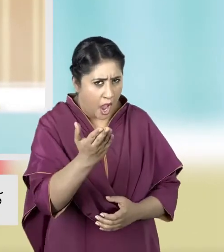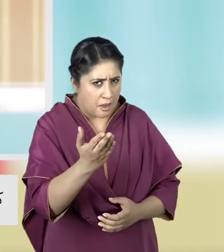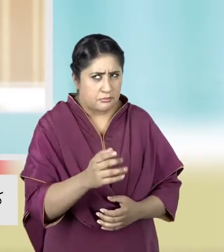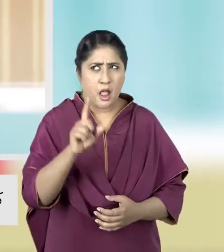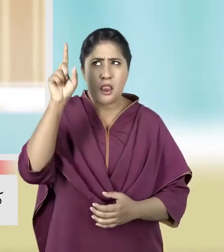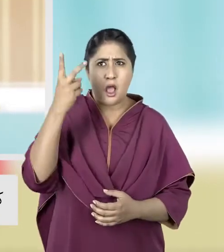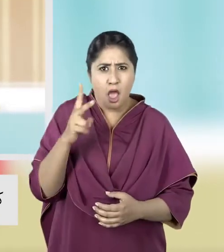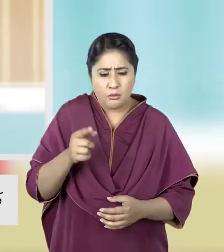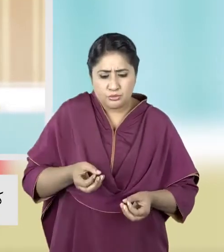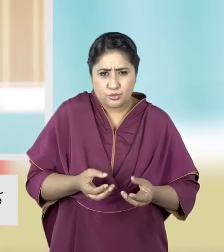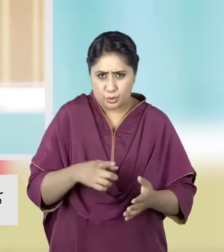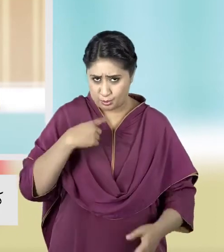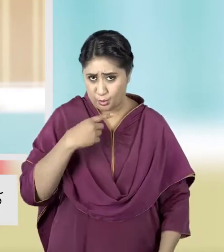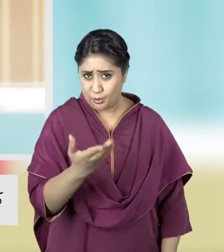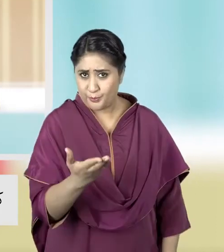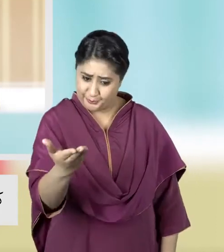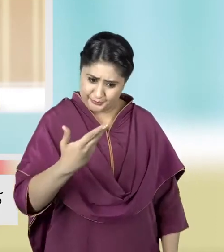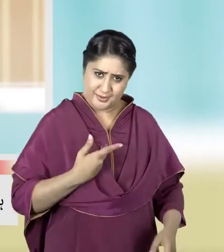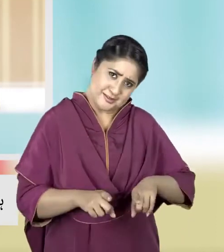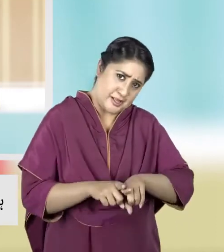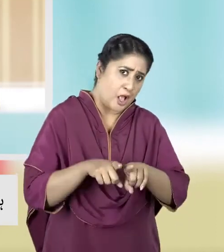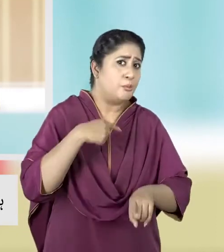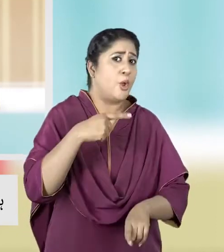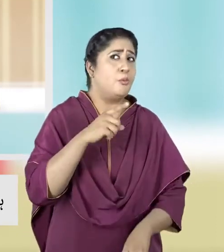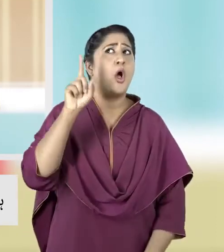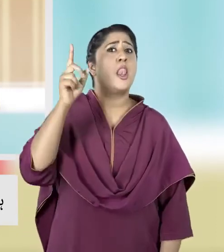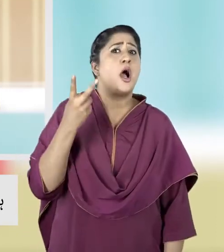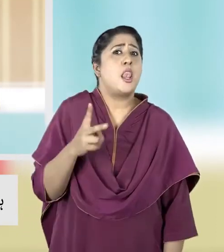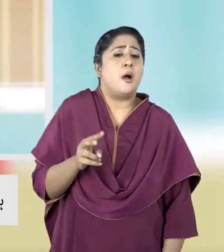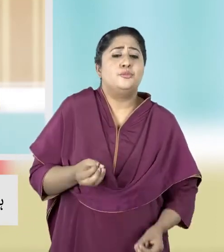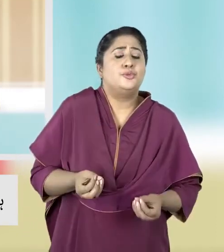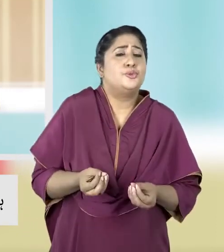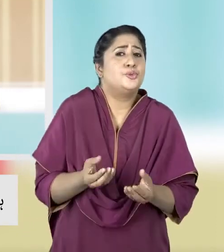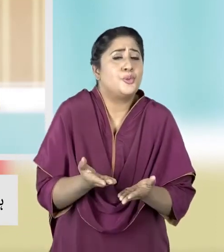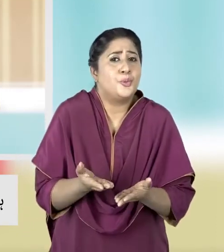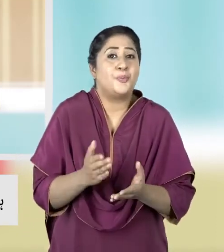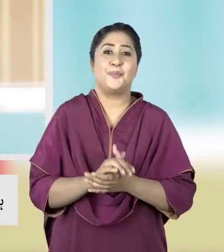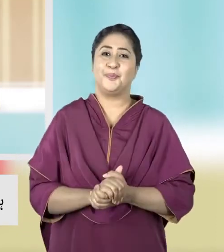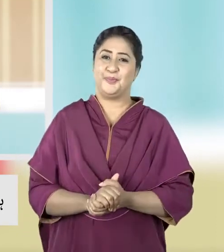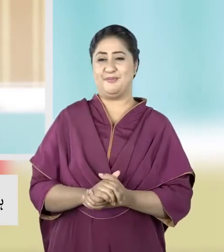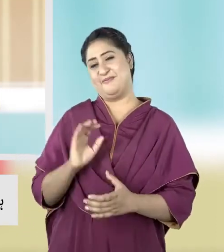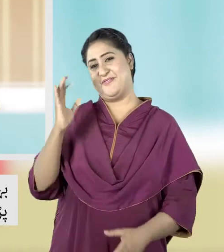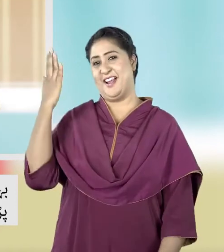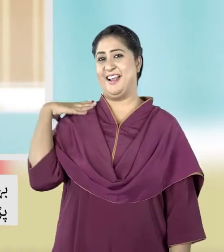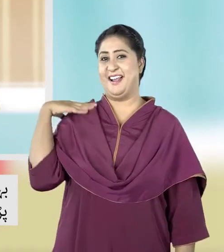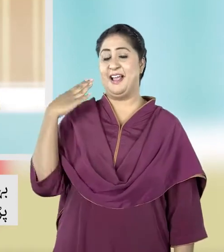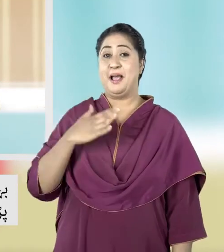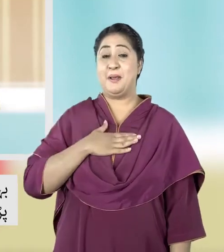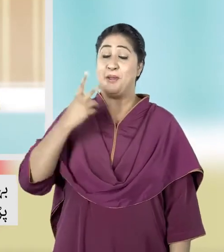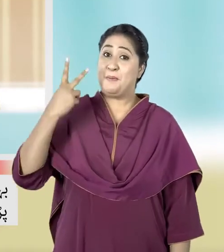बिस्मिल्ला पढ़ सकते हैं हमारे साथ बोलें बिस्मिल्ला बहुत आला हमें